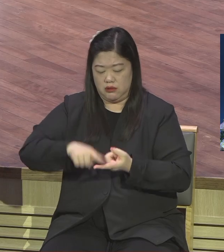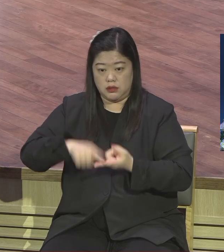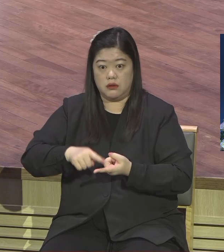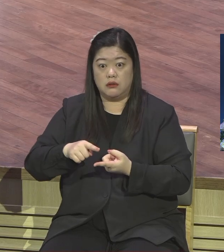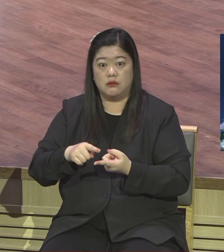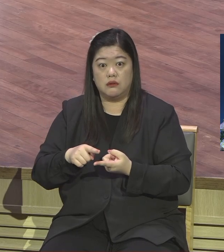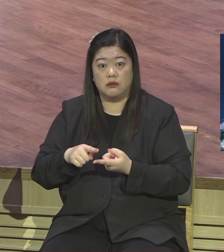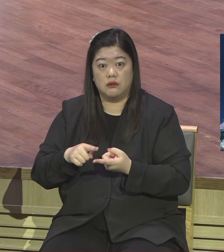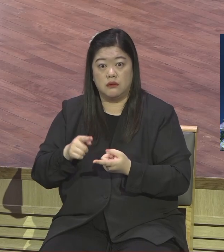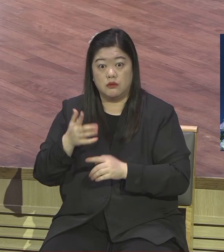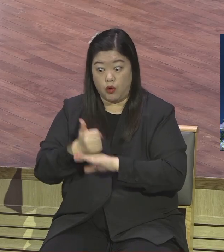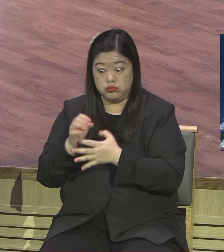그렇게 배운 사람이